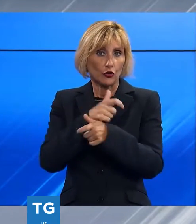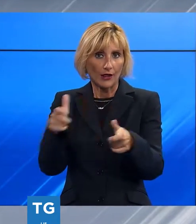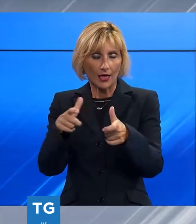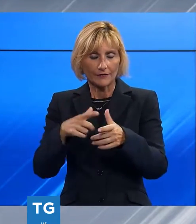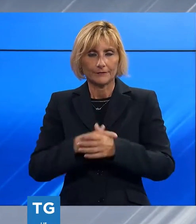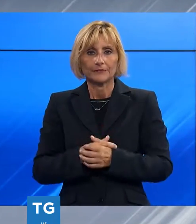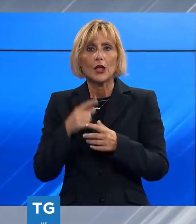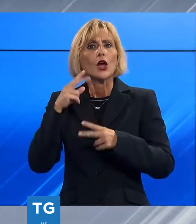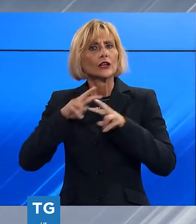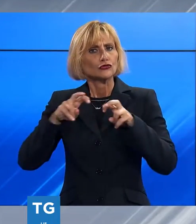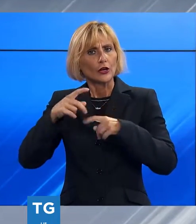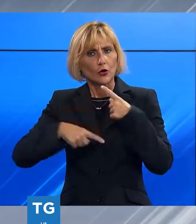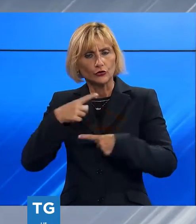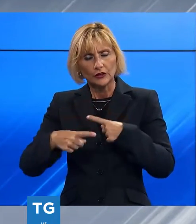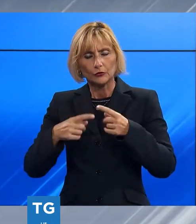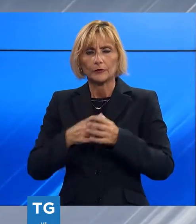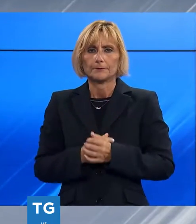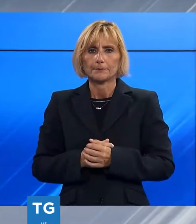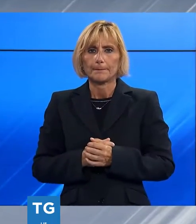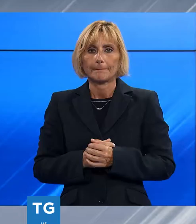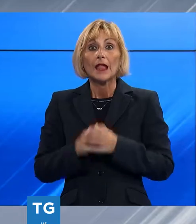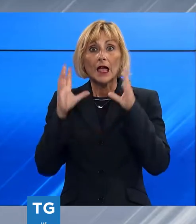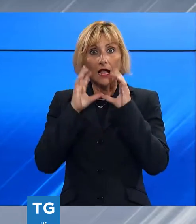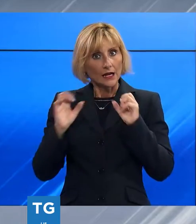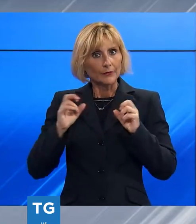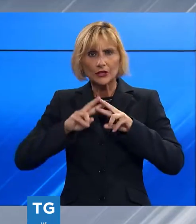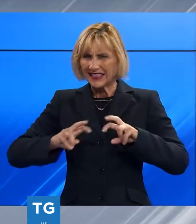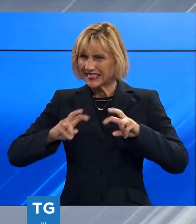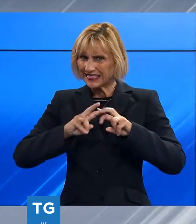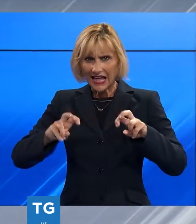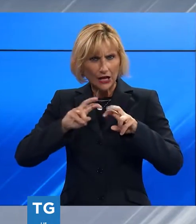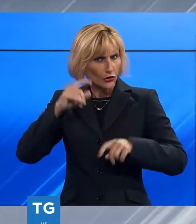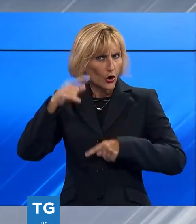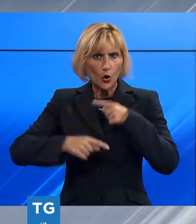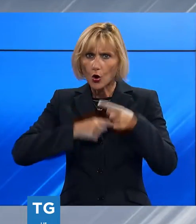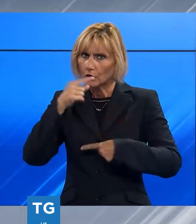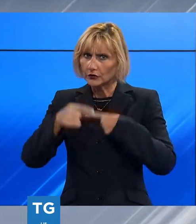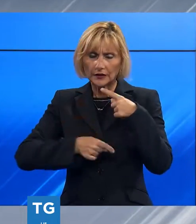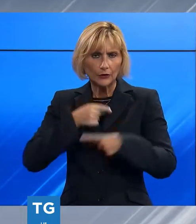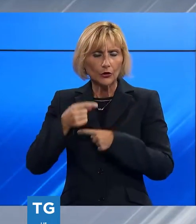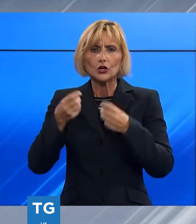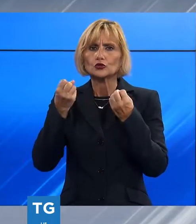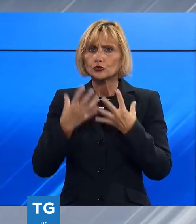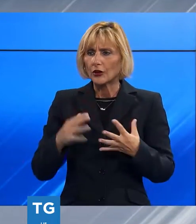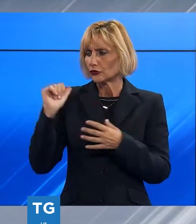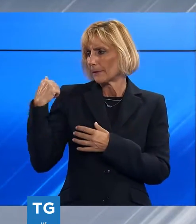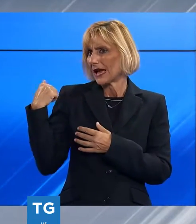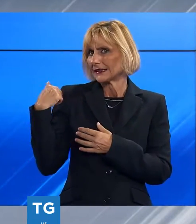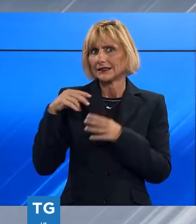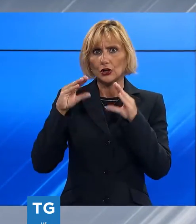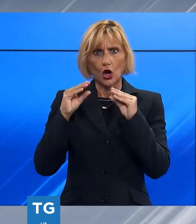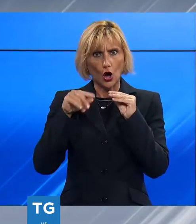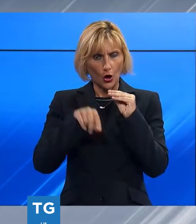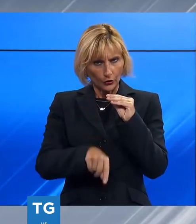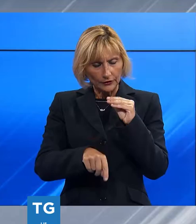I carabinieri della compagnia di Viareggio stanno procedendo con le indagini dopo i due episodi di martedì notte che si sono verificati